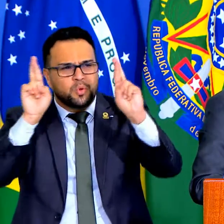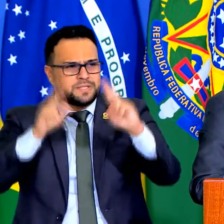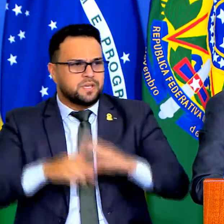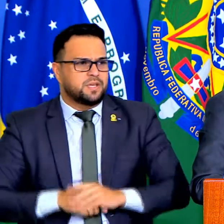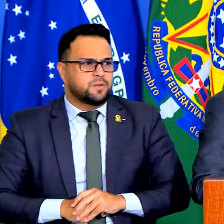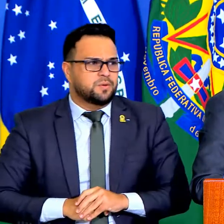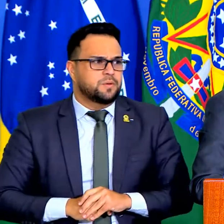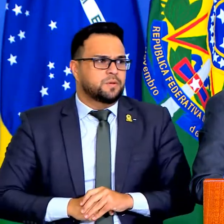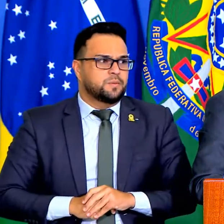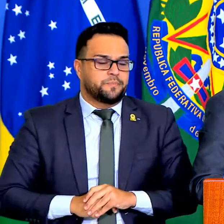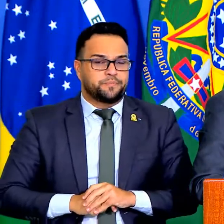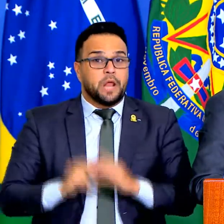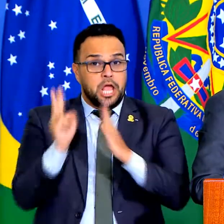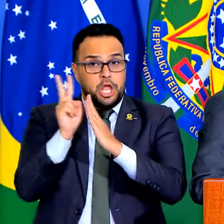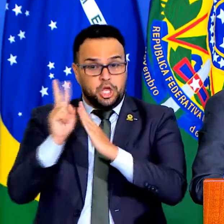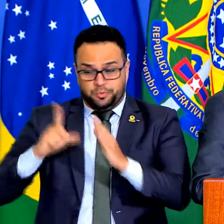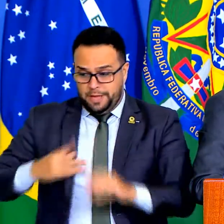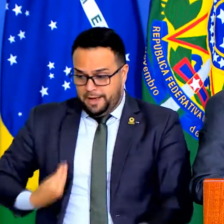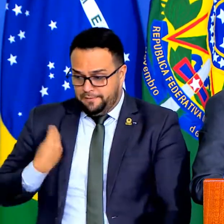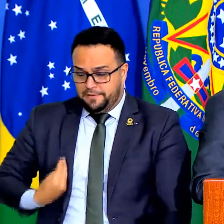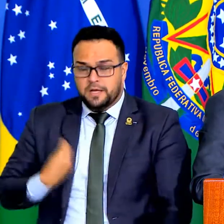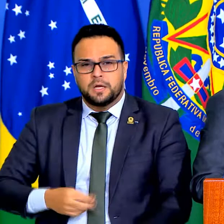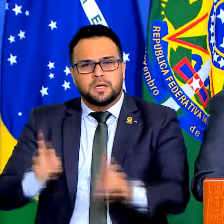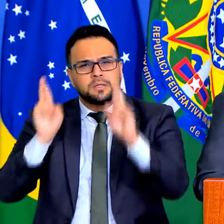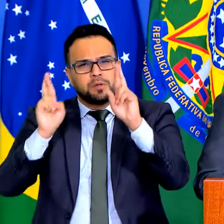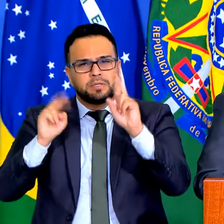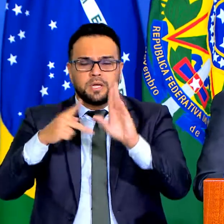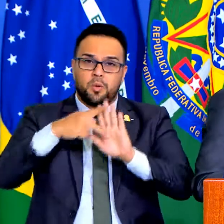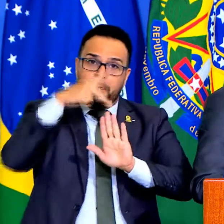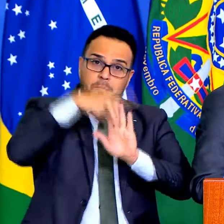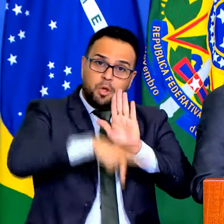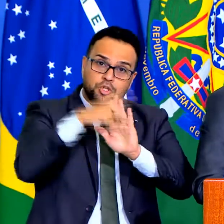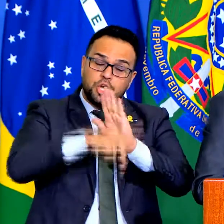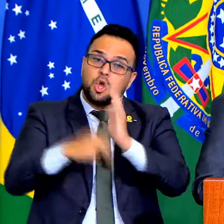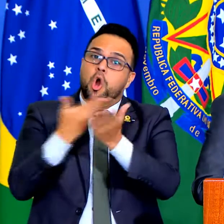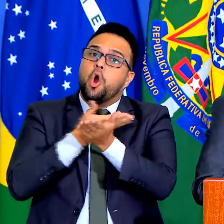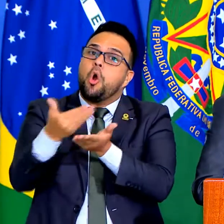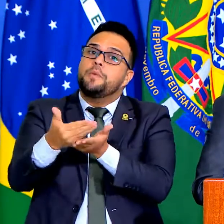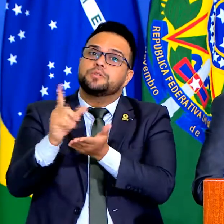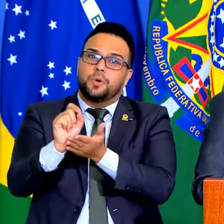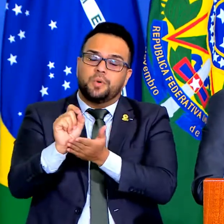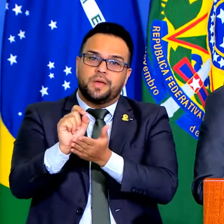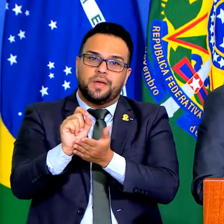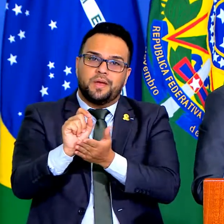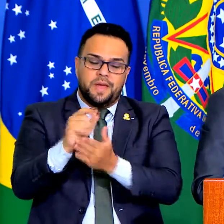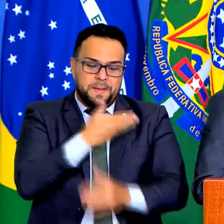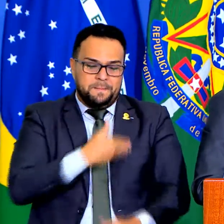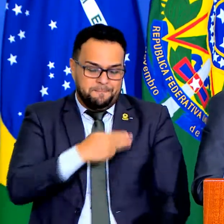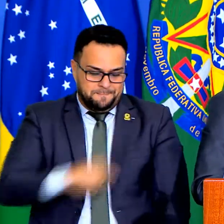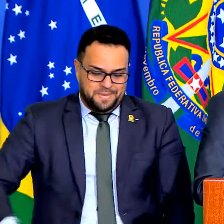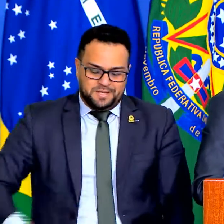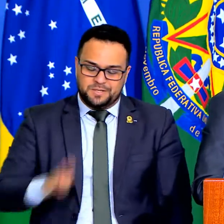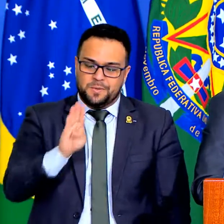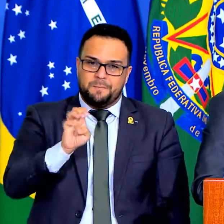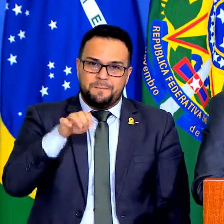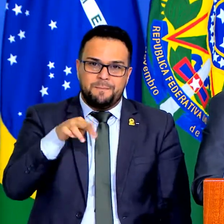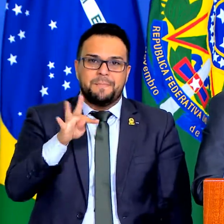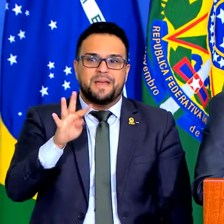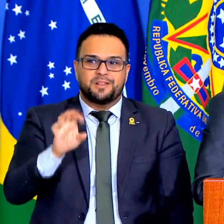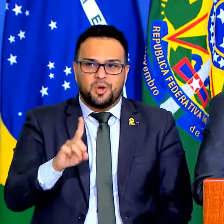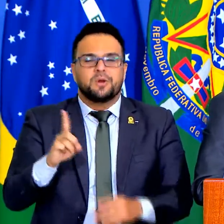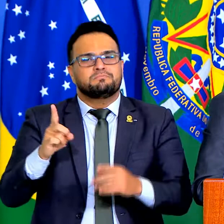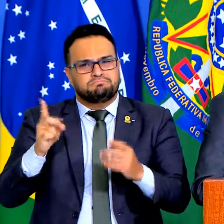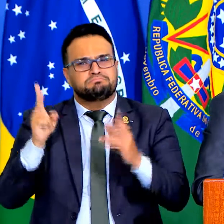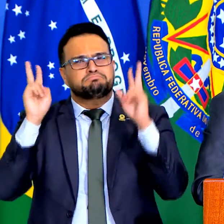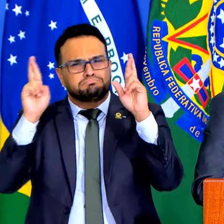Jorginho para aquele projeto que nasceu lá com o ministro Bento, seja levado avante, para que o